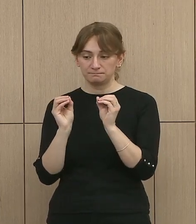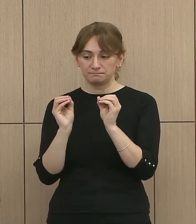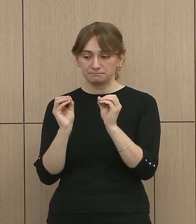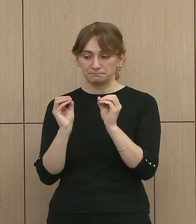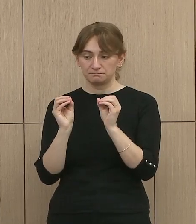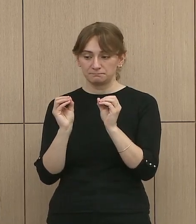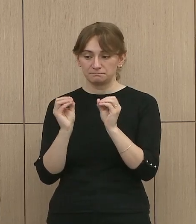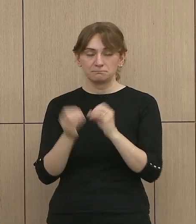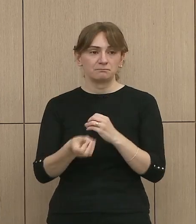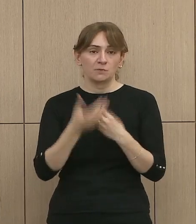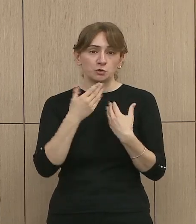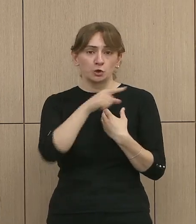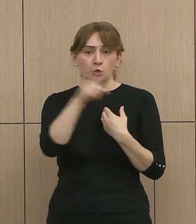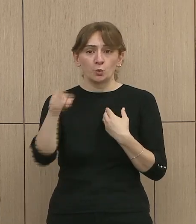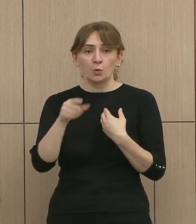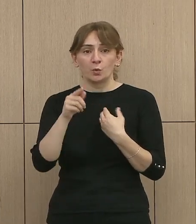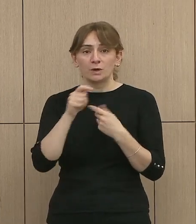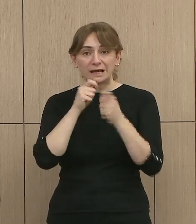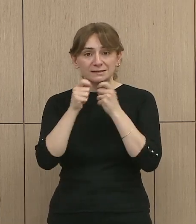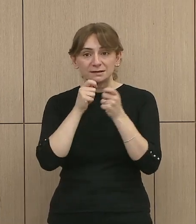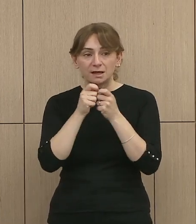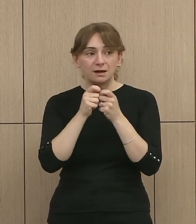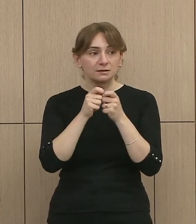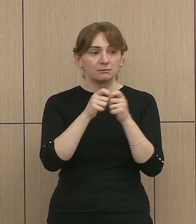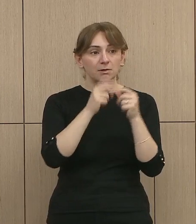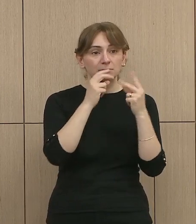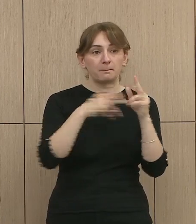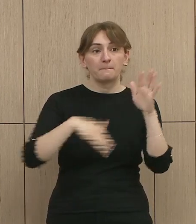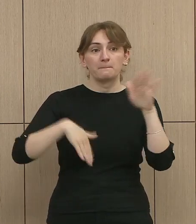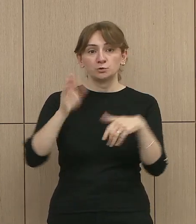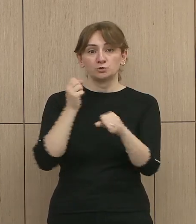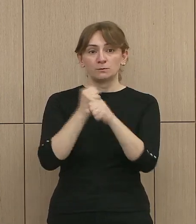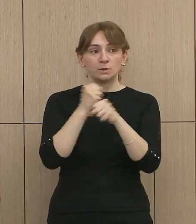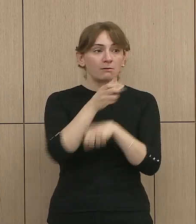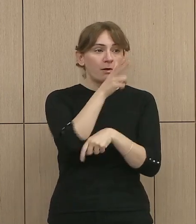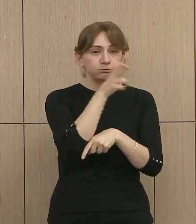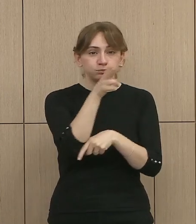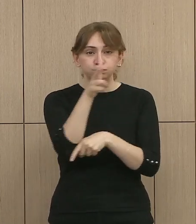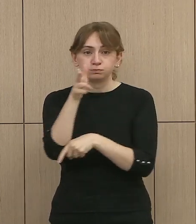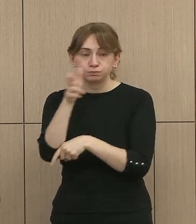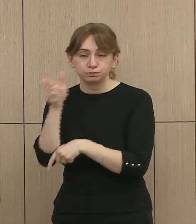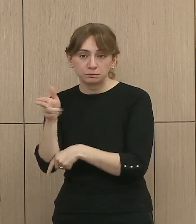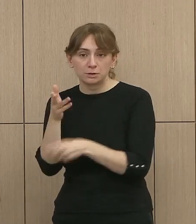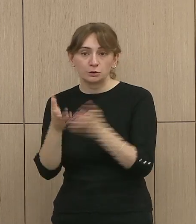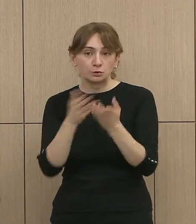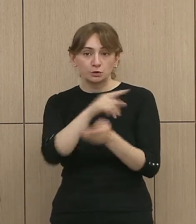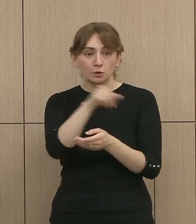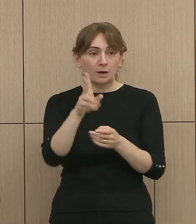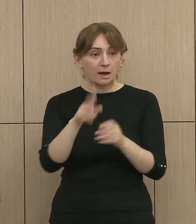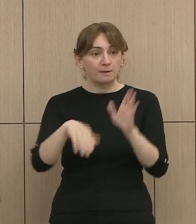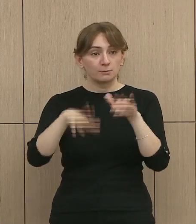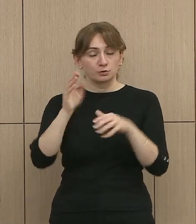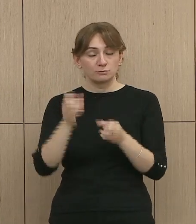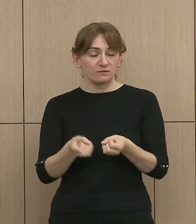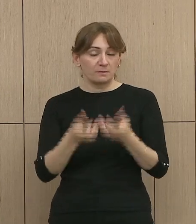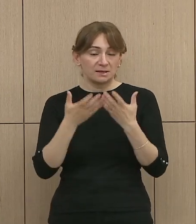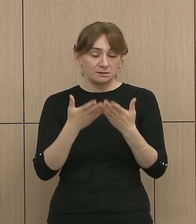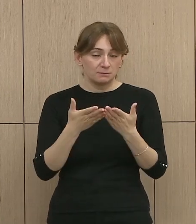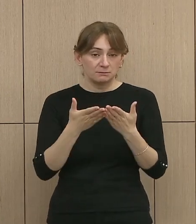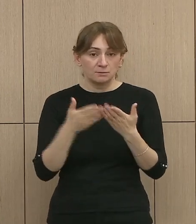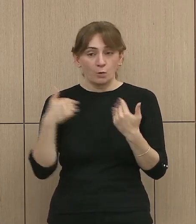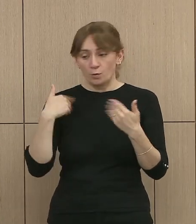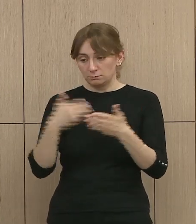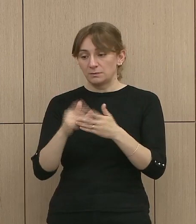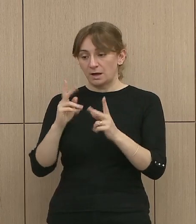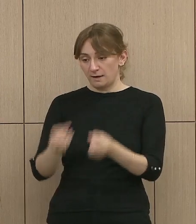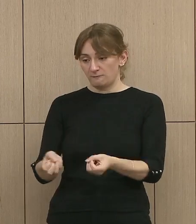keni njerëzën të rrende, besoj keni verifikuar se si është duke shkuar këy proces. Shpresojnë që